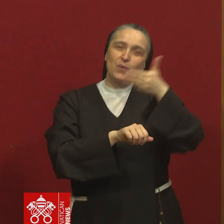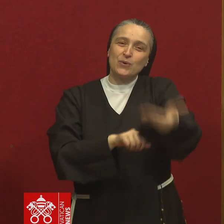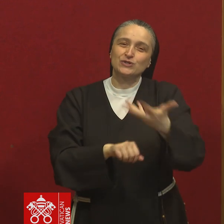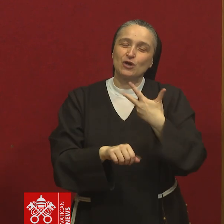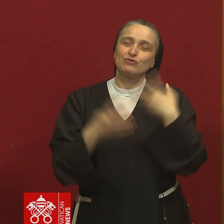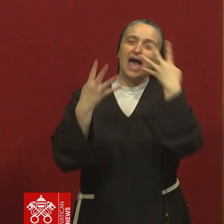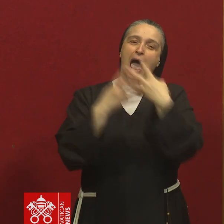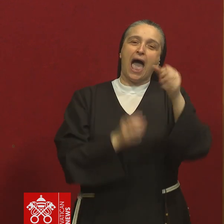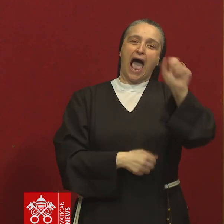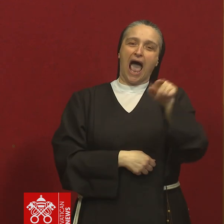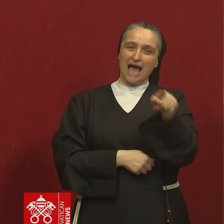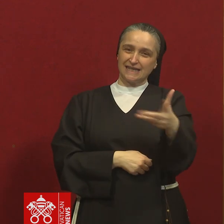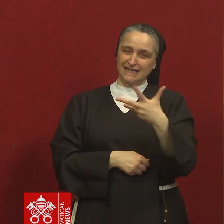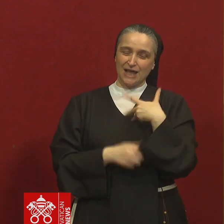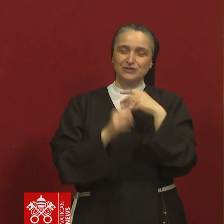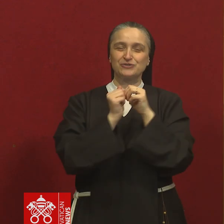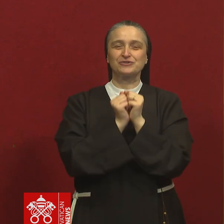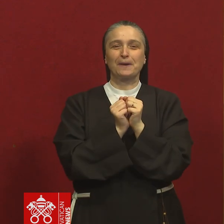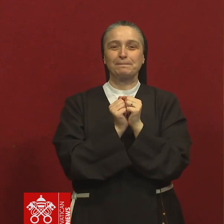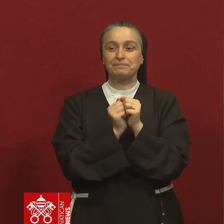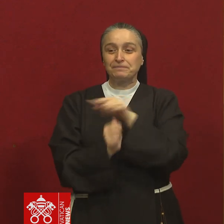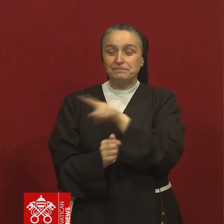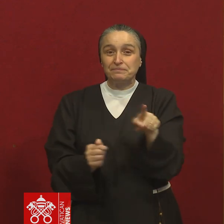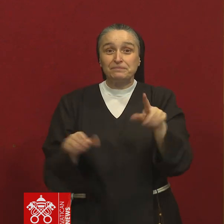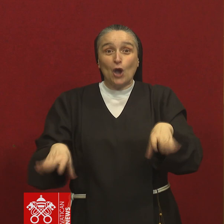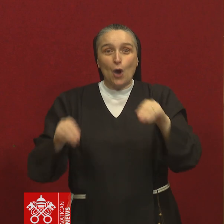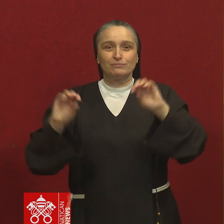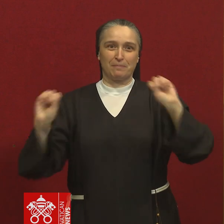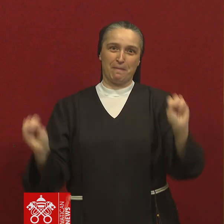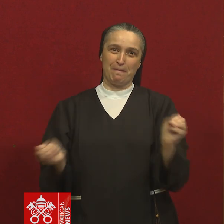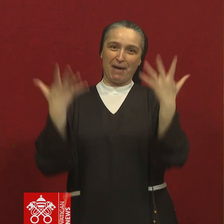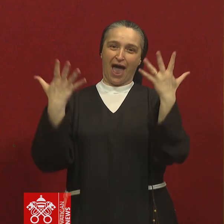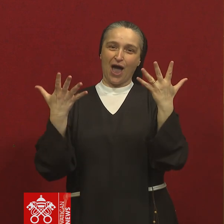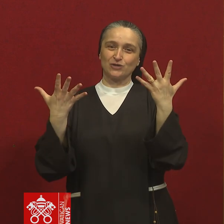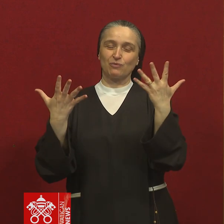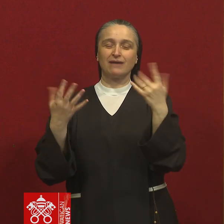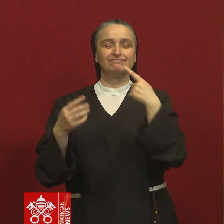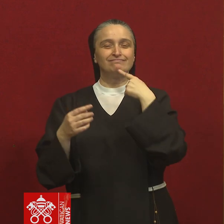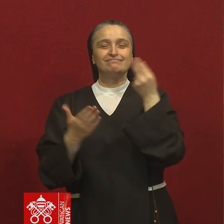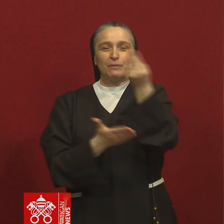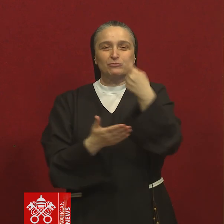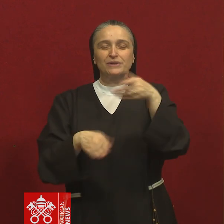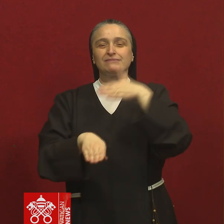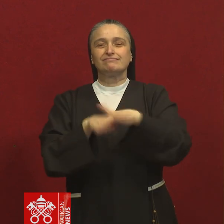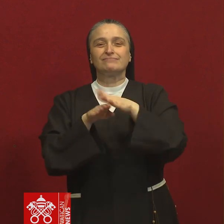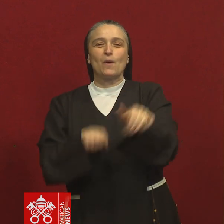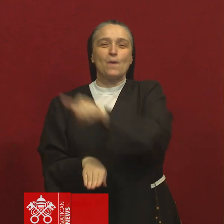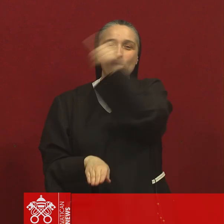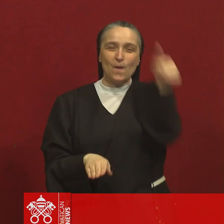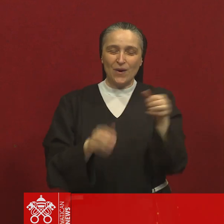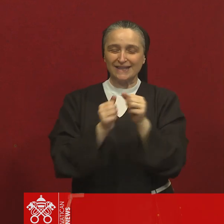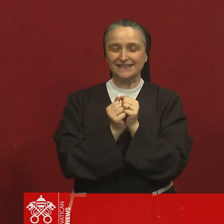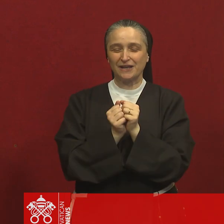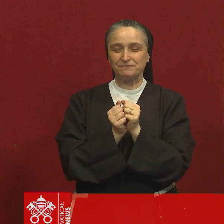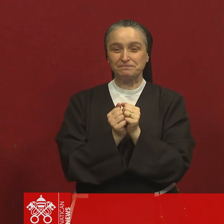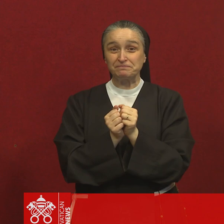per l'American Sign Language. Tutto questo partirà a Pasqua e avrà un carattere sperimentale di un anno. Le traduzioni